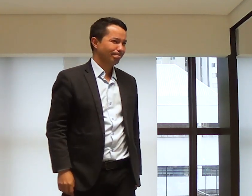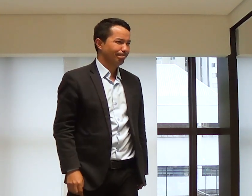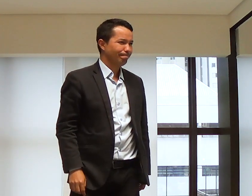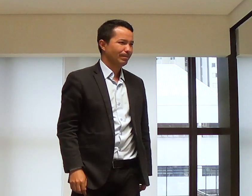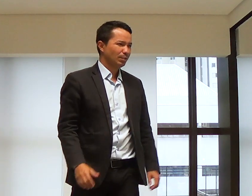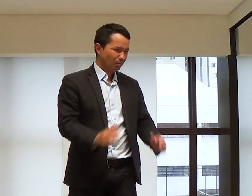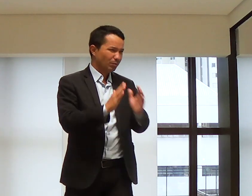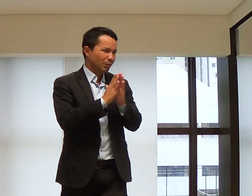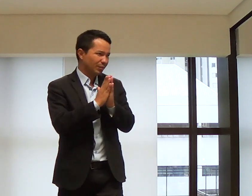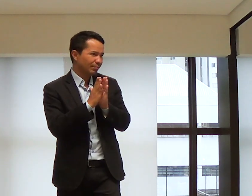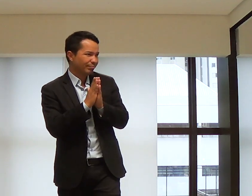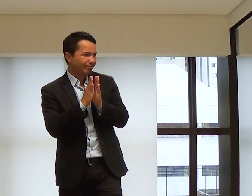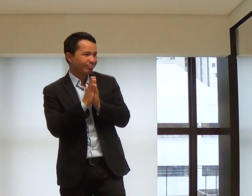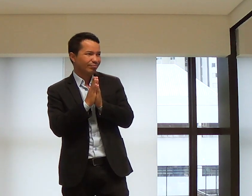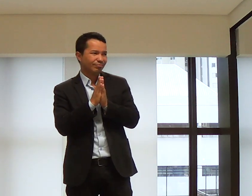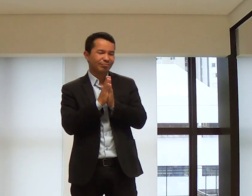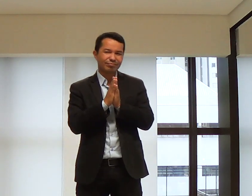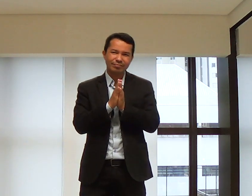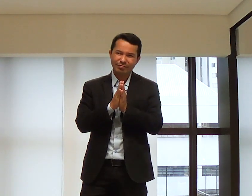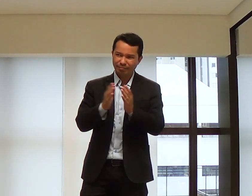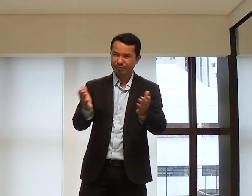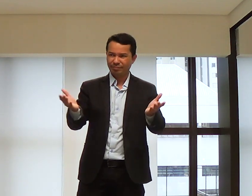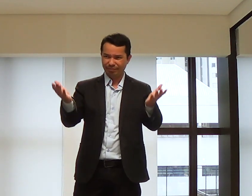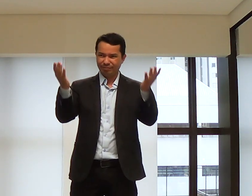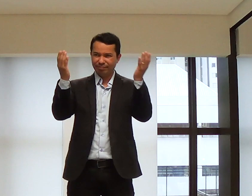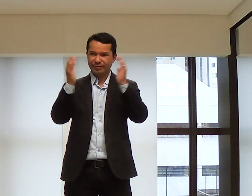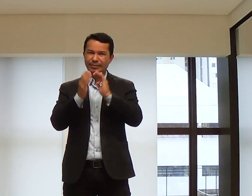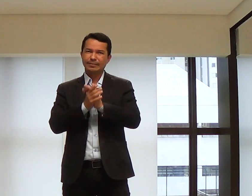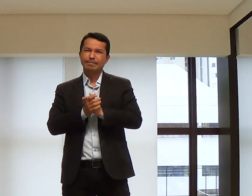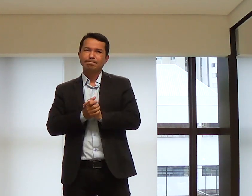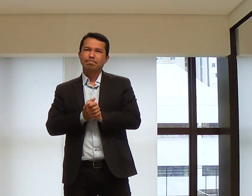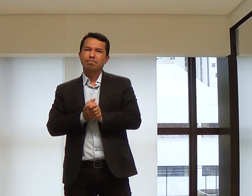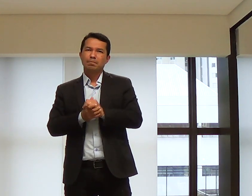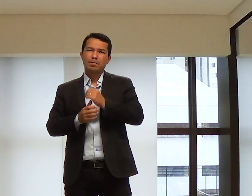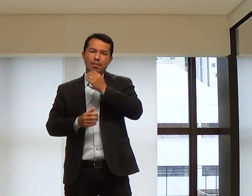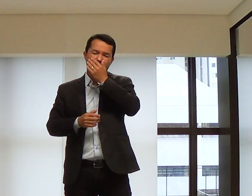usa as nossas vidas. Vamos orar, gente? Você pode ficar em pé?